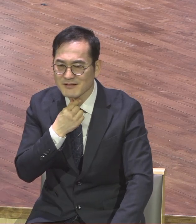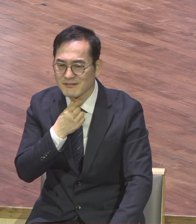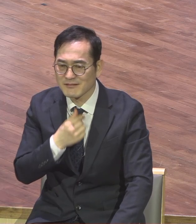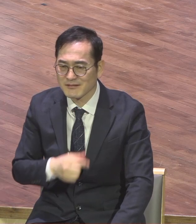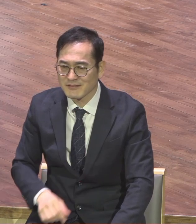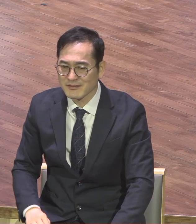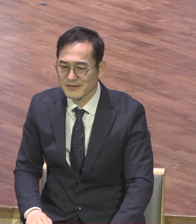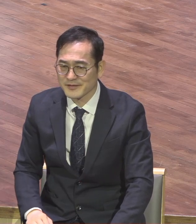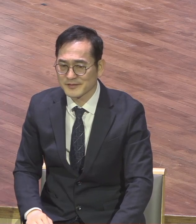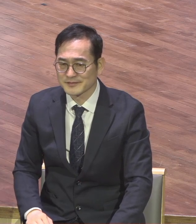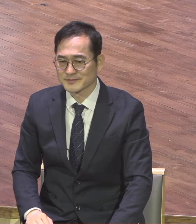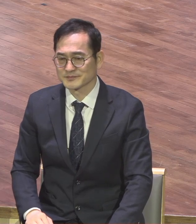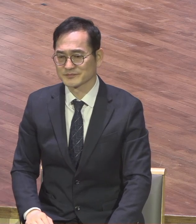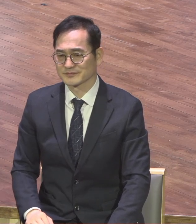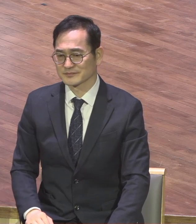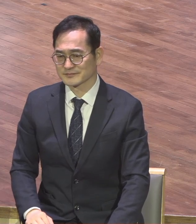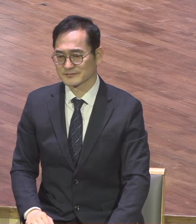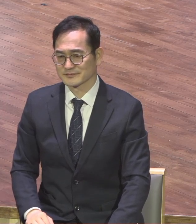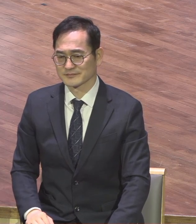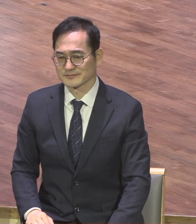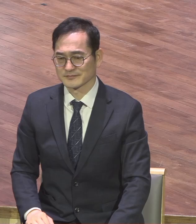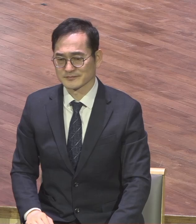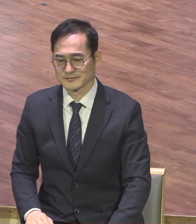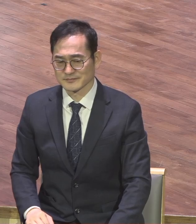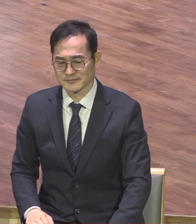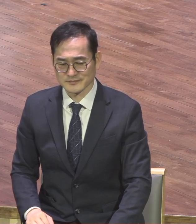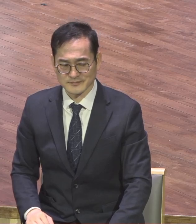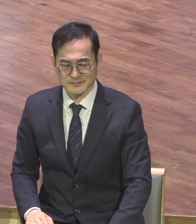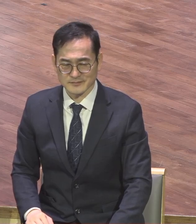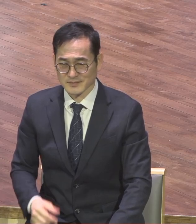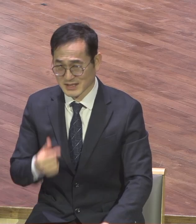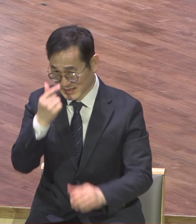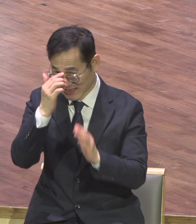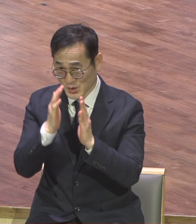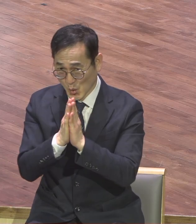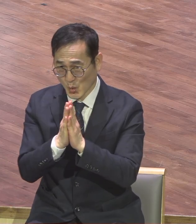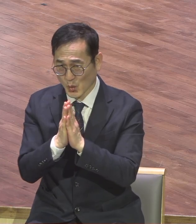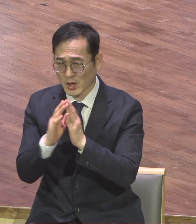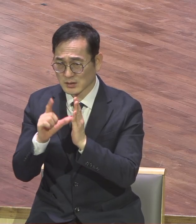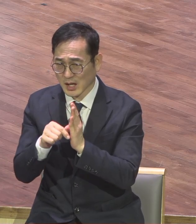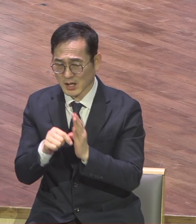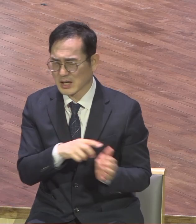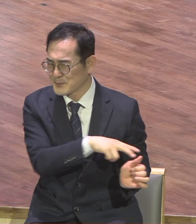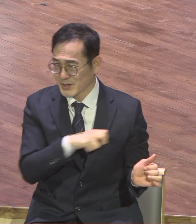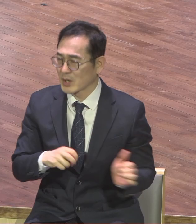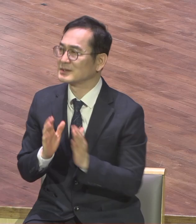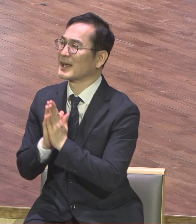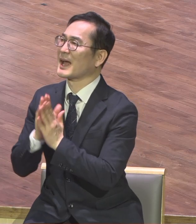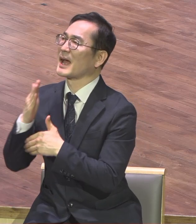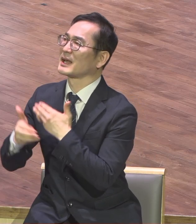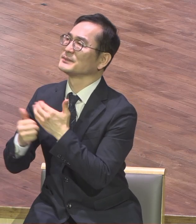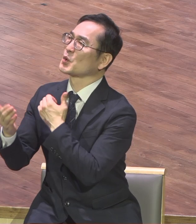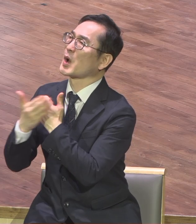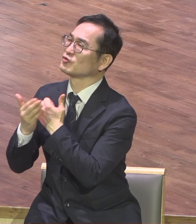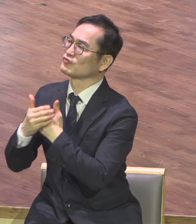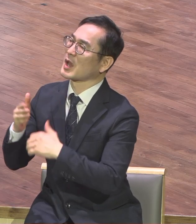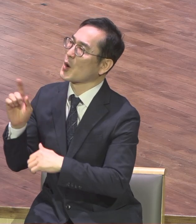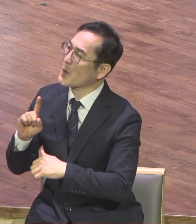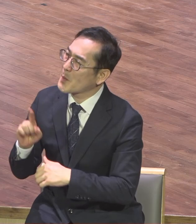금방할 텐데 기도도요 양심으로 해야지 우리는 예수 거기서를 믿는